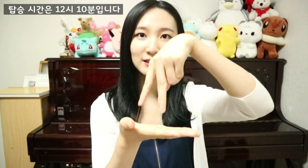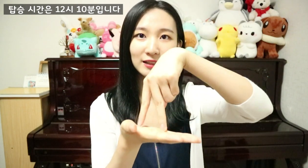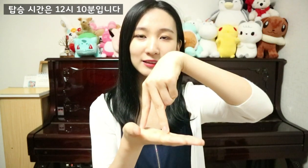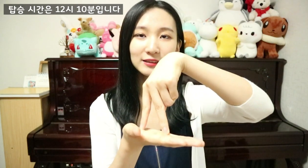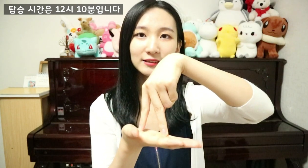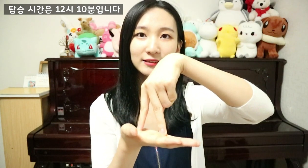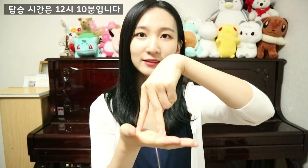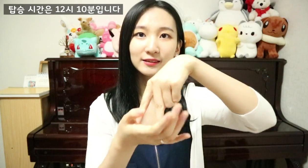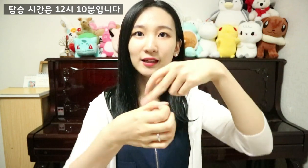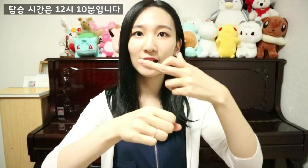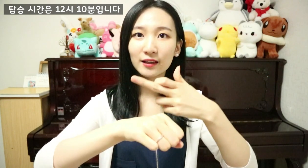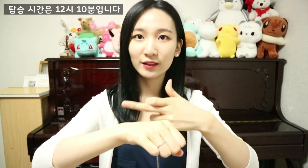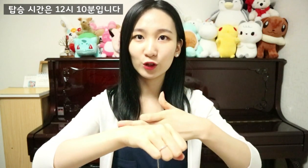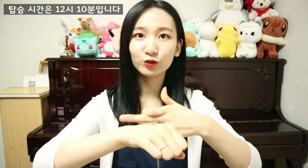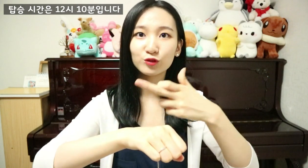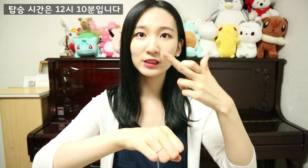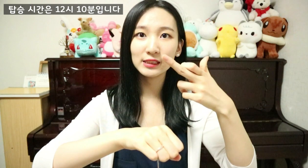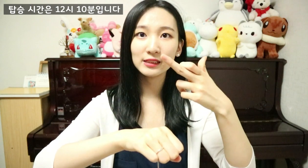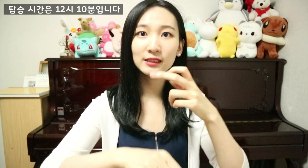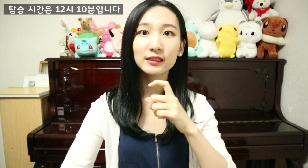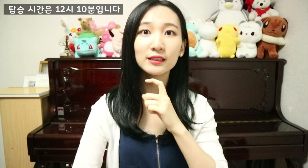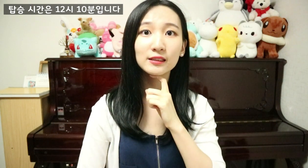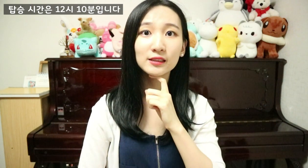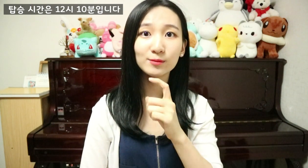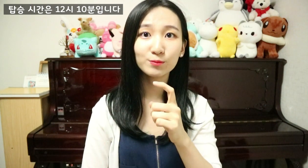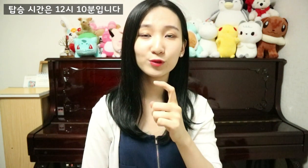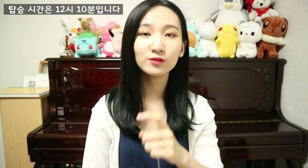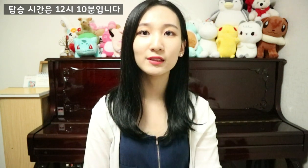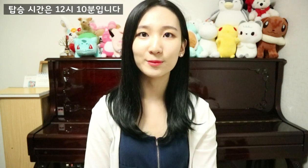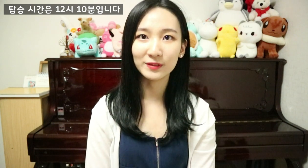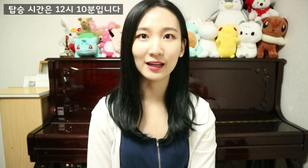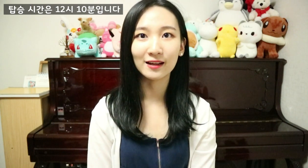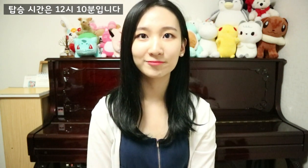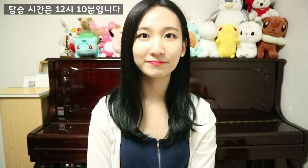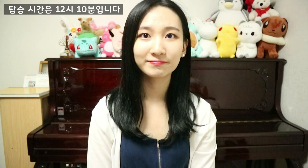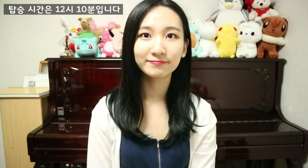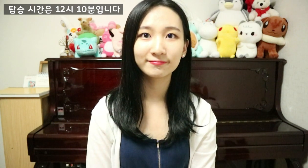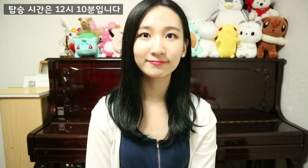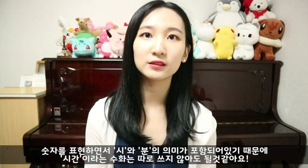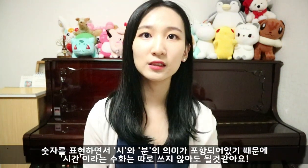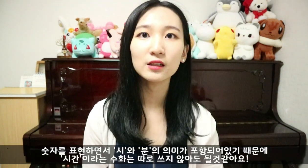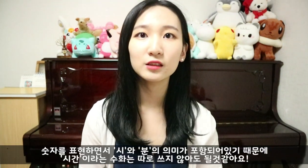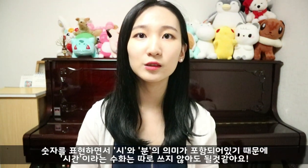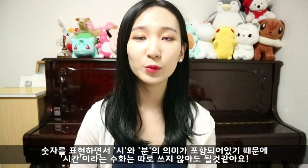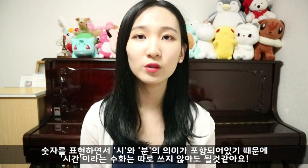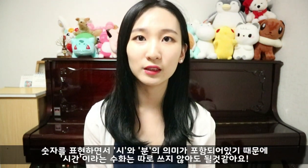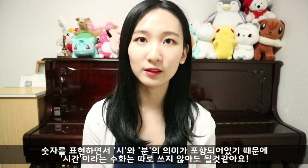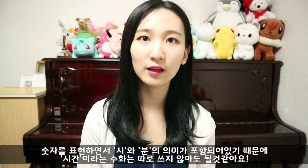탑승시간은 12시 10분입니다. 시간을 표현할 때